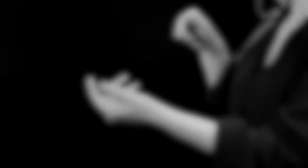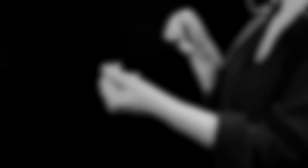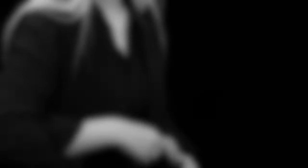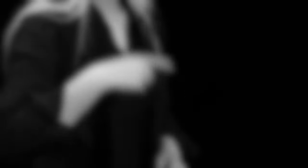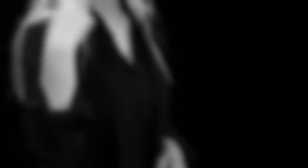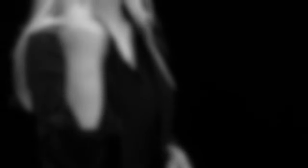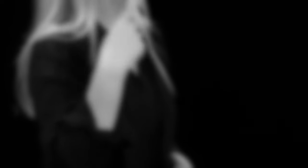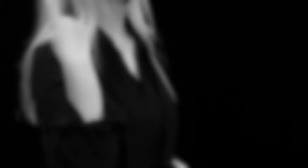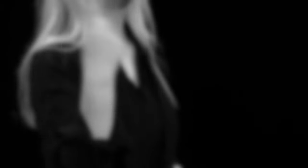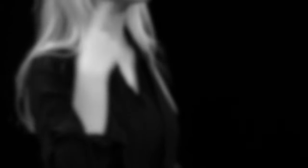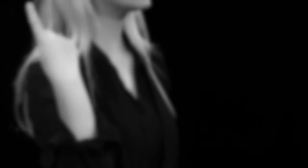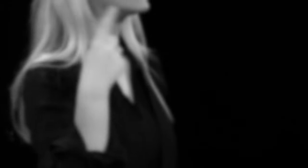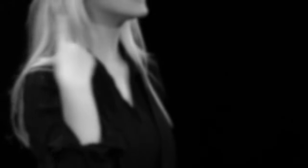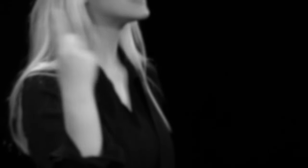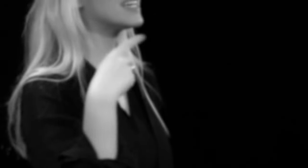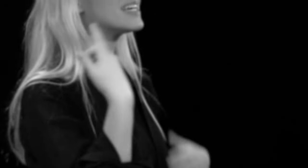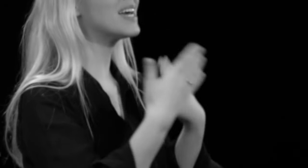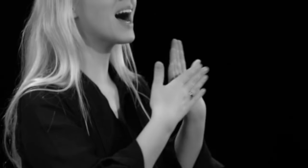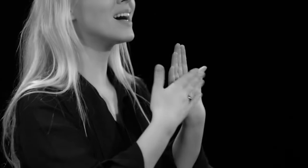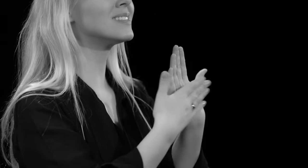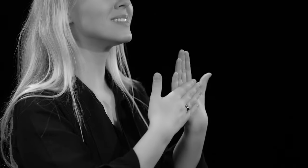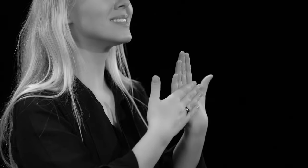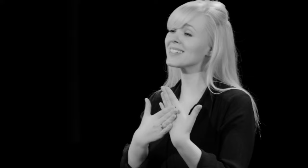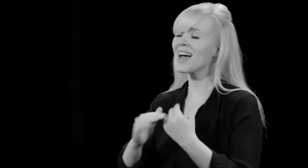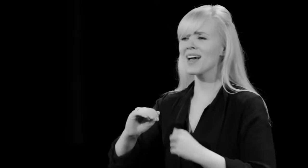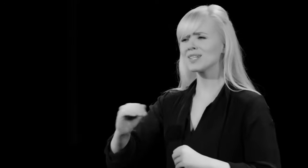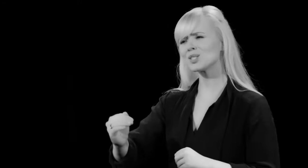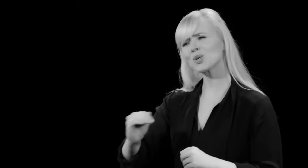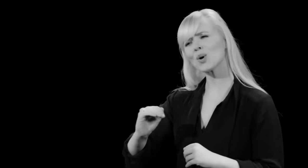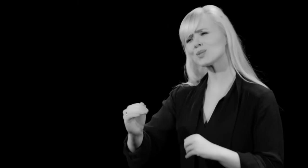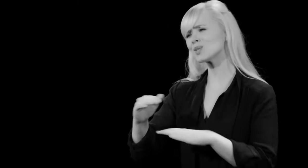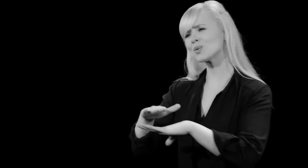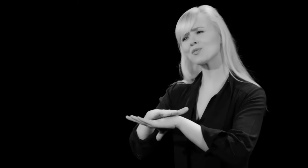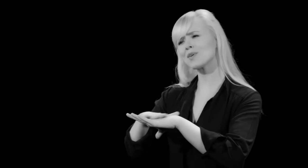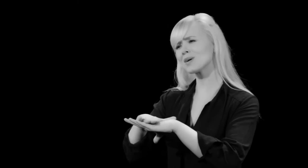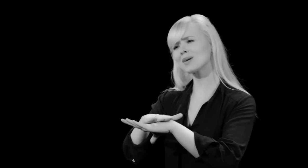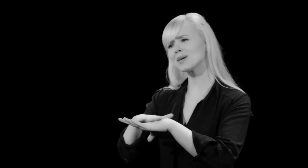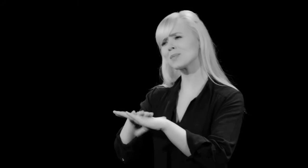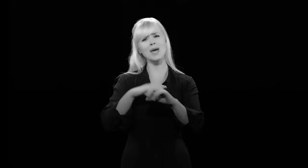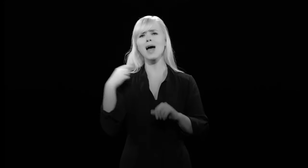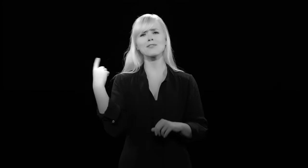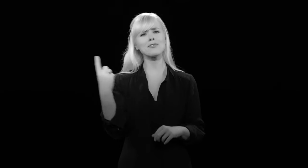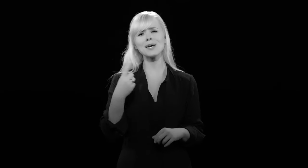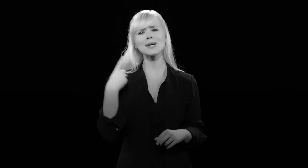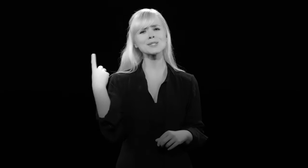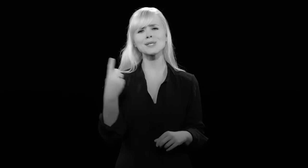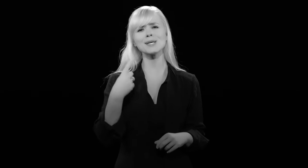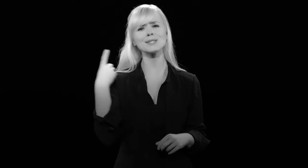Wir sind die Hand, die tröstet und vergibt Wir sind